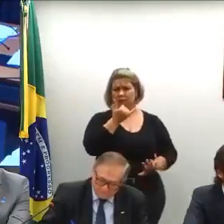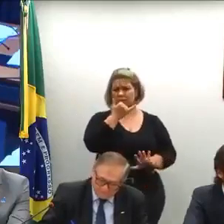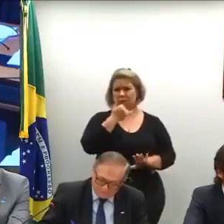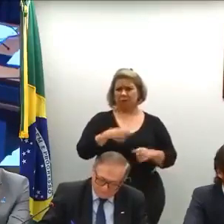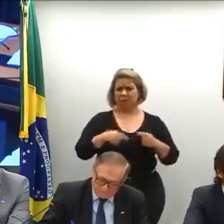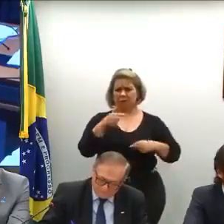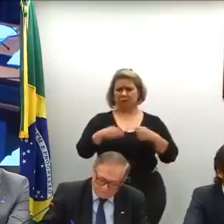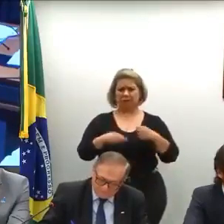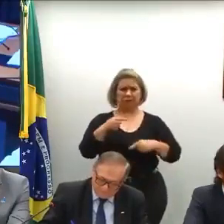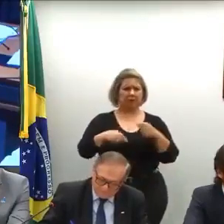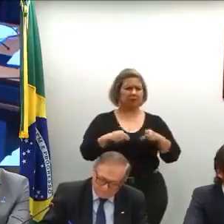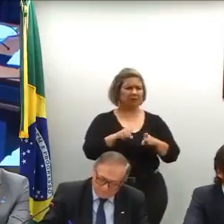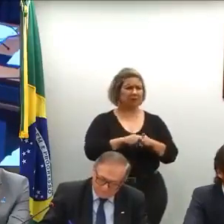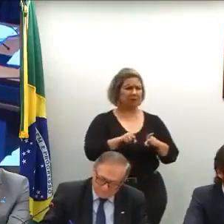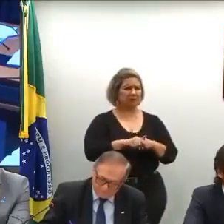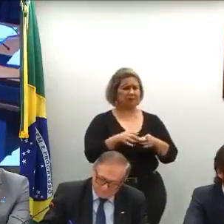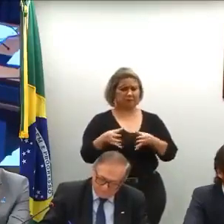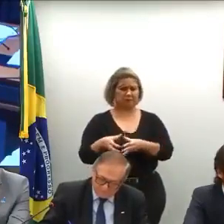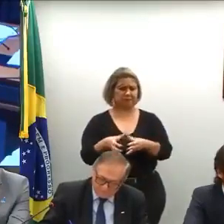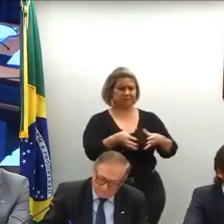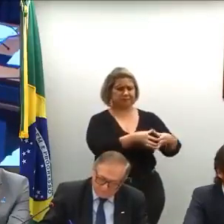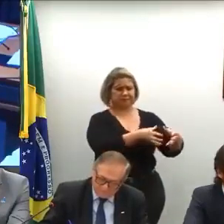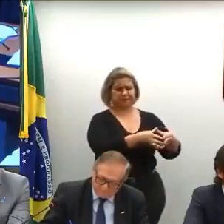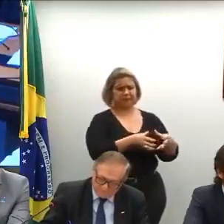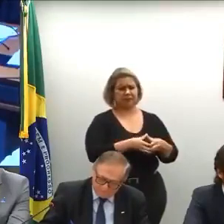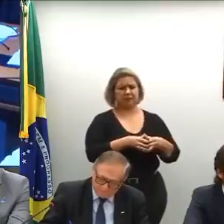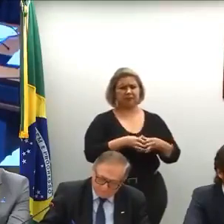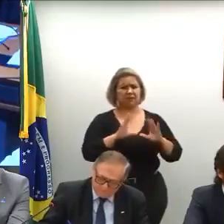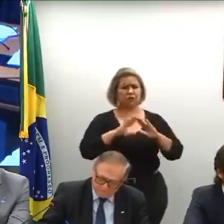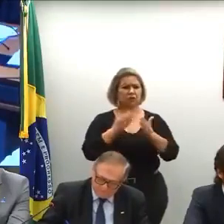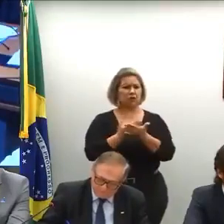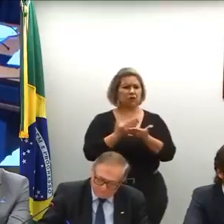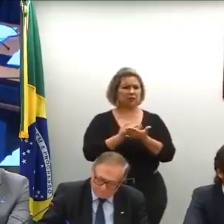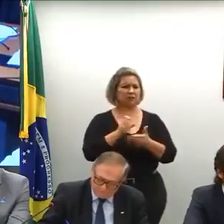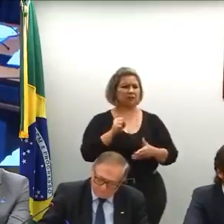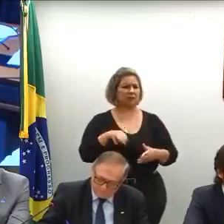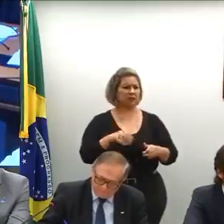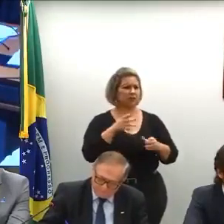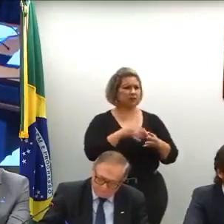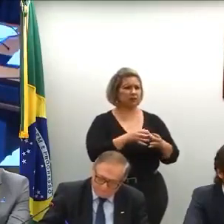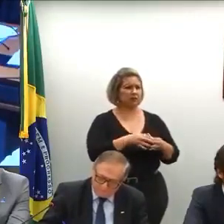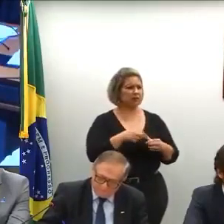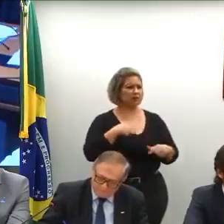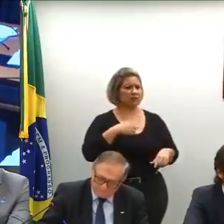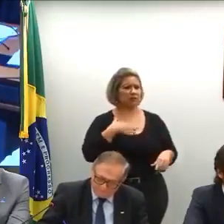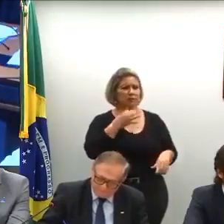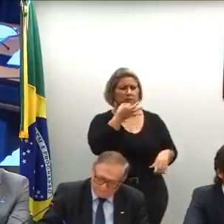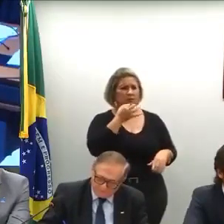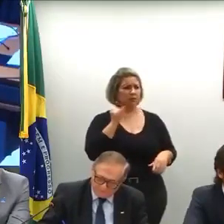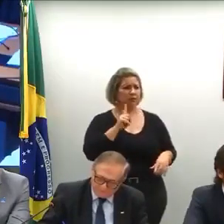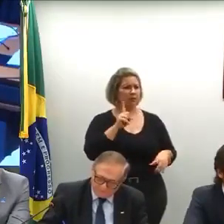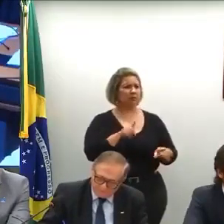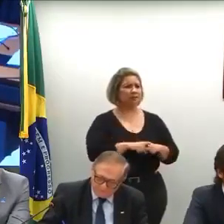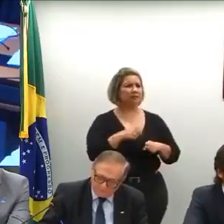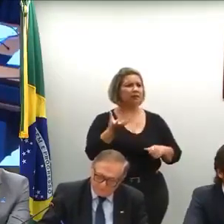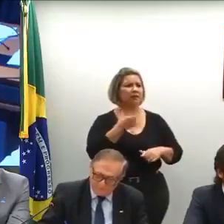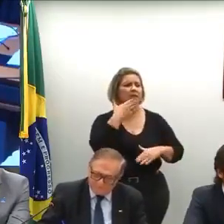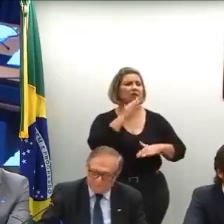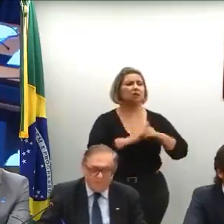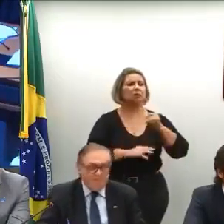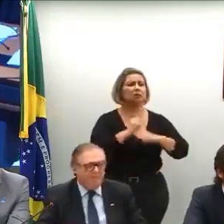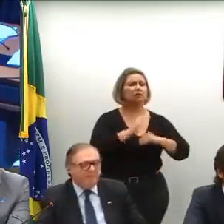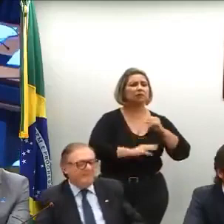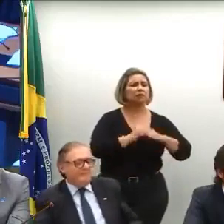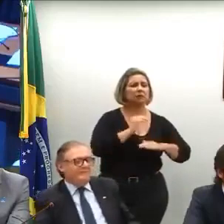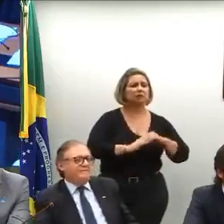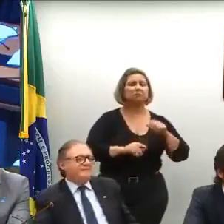não vou ficar falando que sou contra escola sem partida, etc., etc., porque eu sou contra, mas não acho que é isso que importa. A gente precisa de profissionais preparados